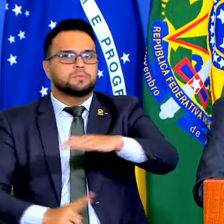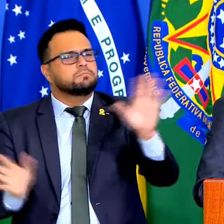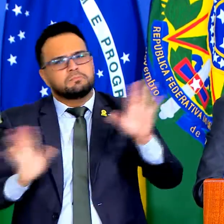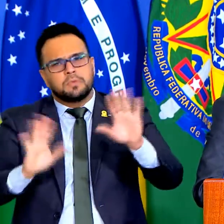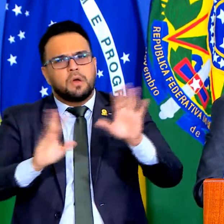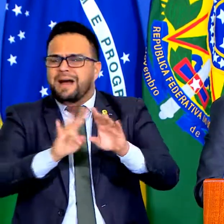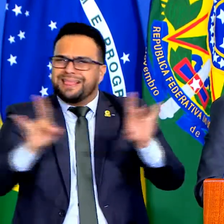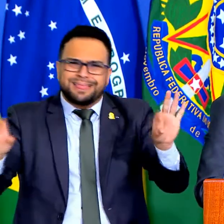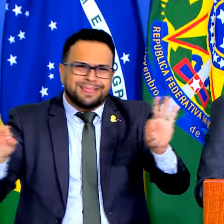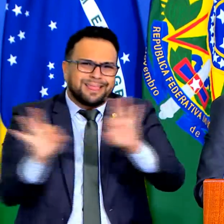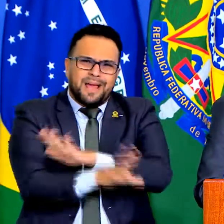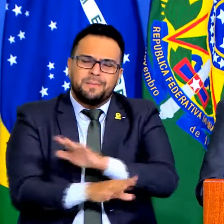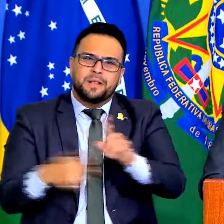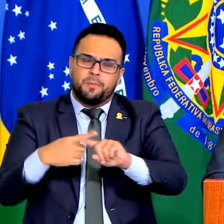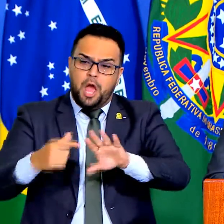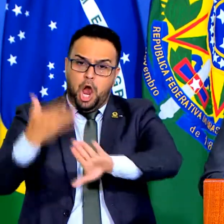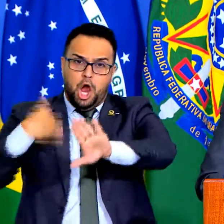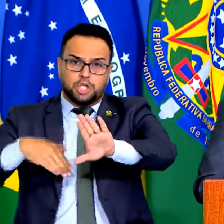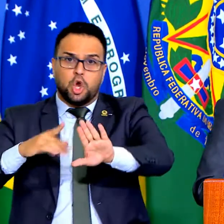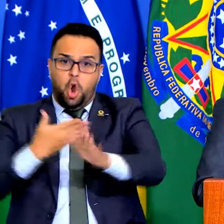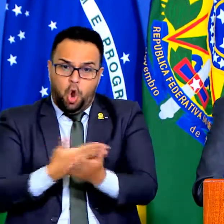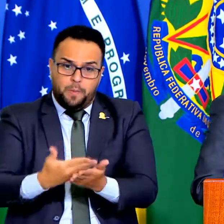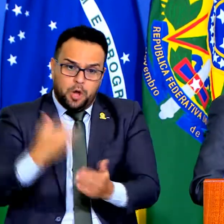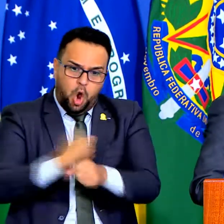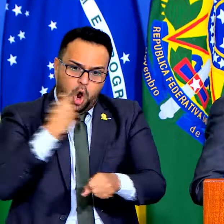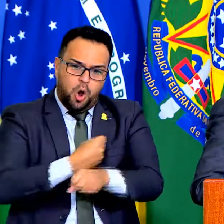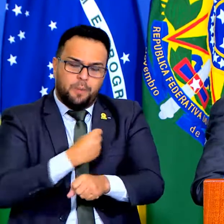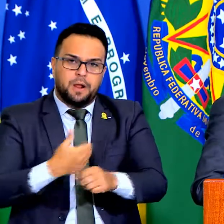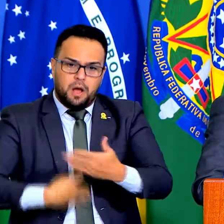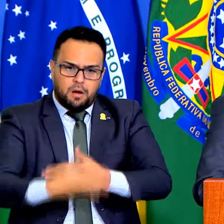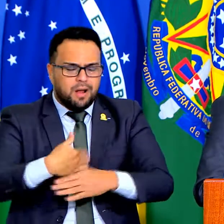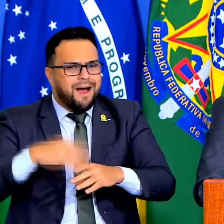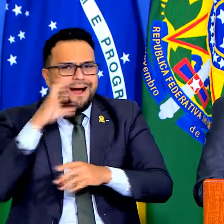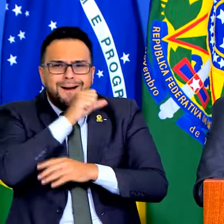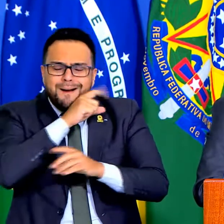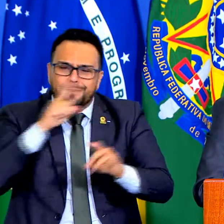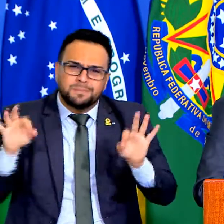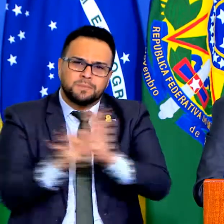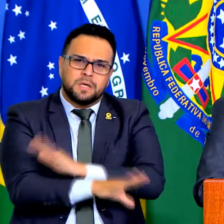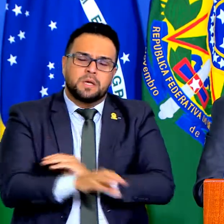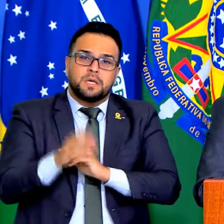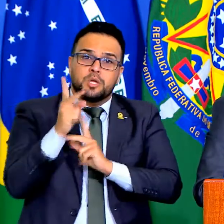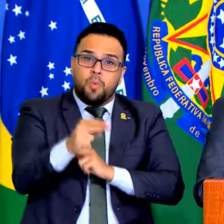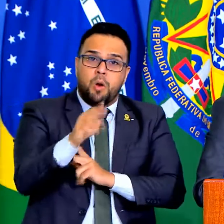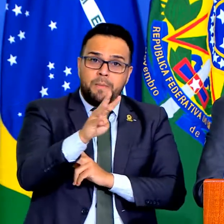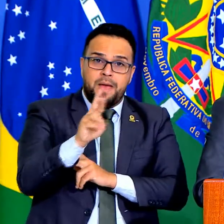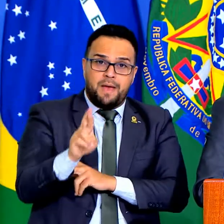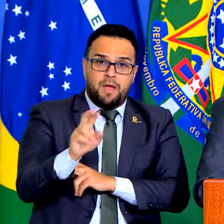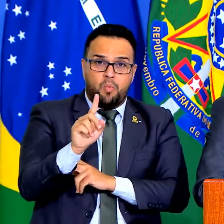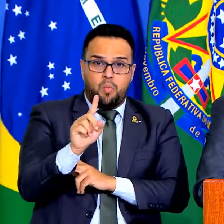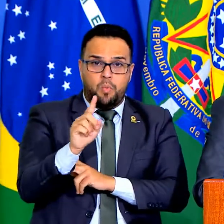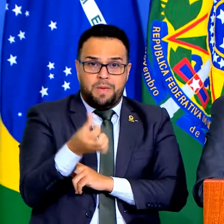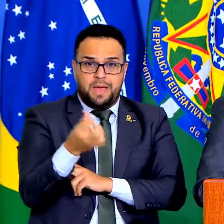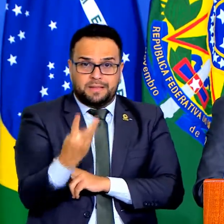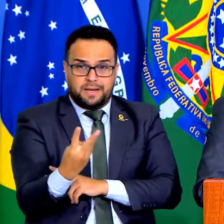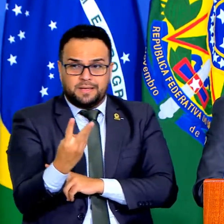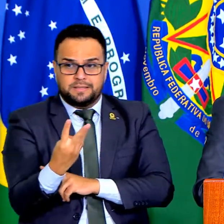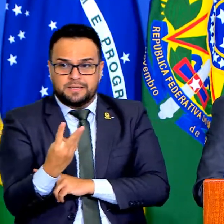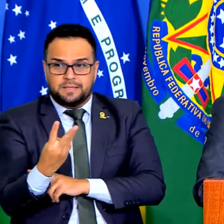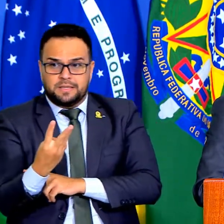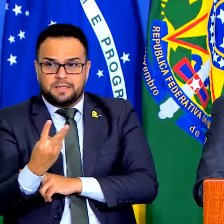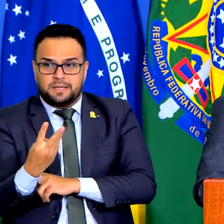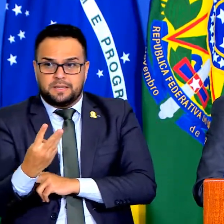o que começou a ser feito, como a BR-163 do tempo do presidente Geisel